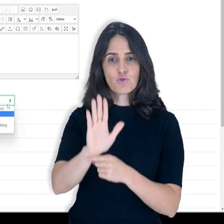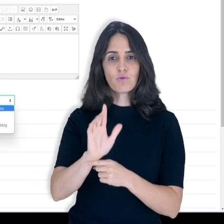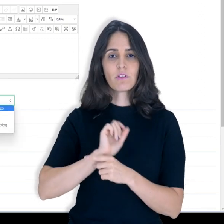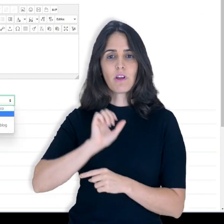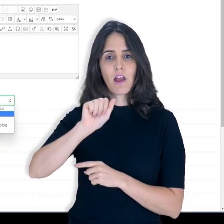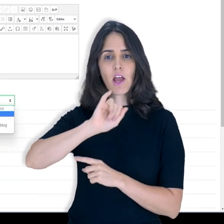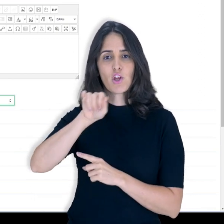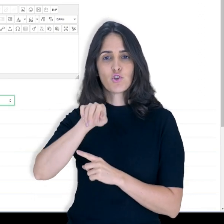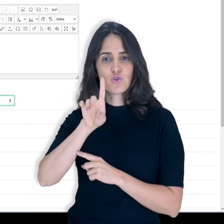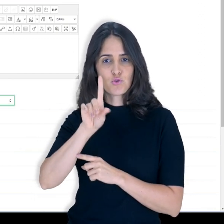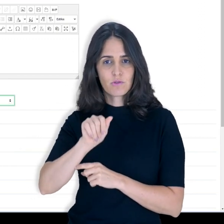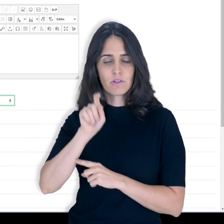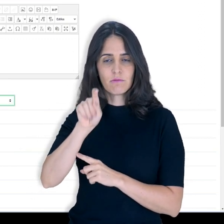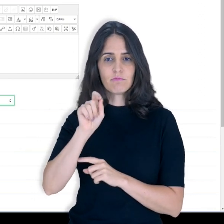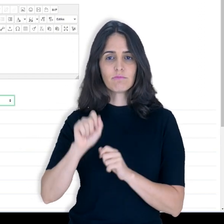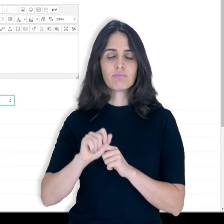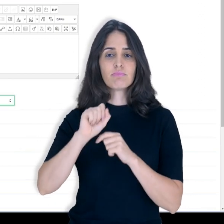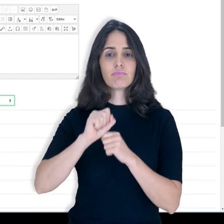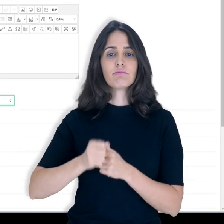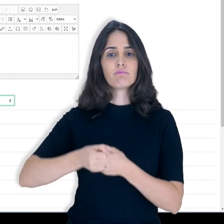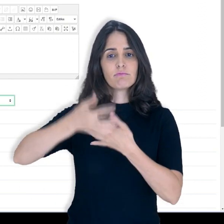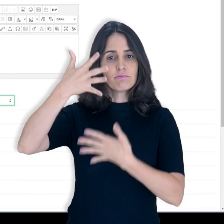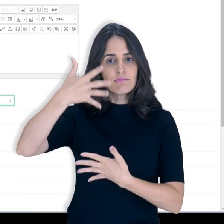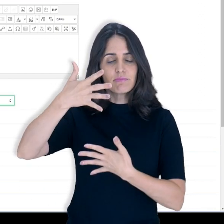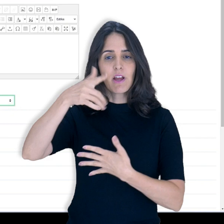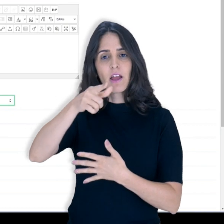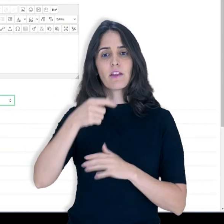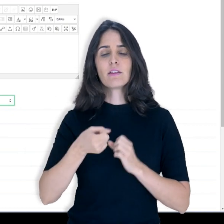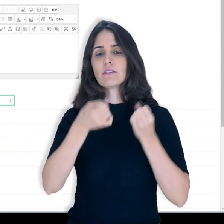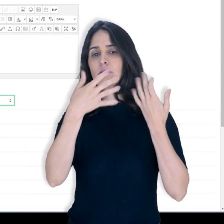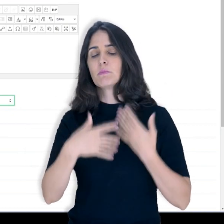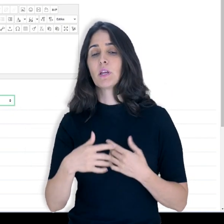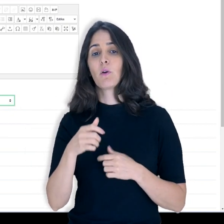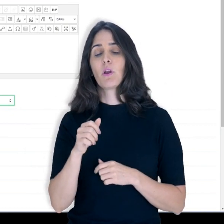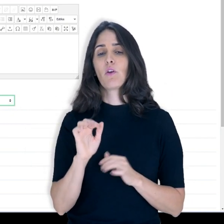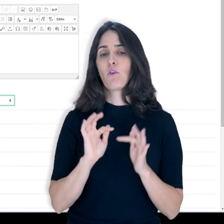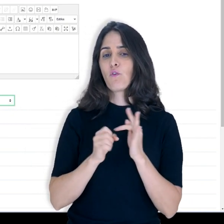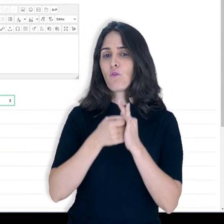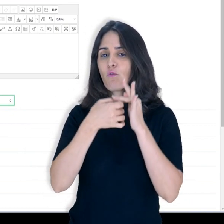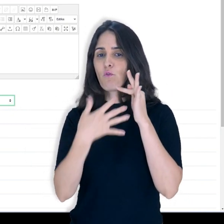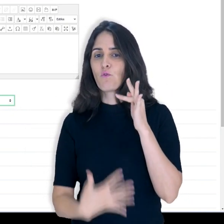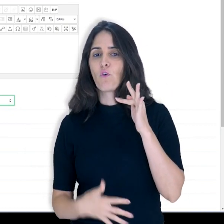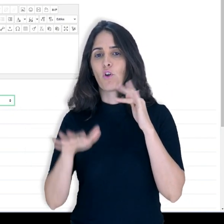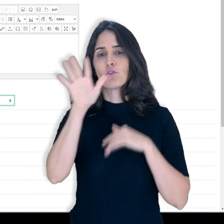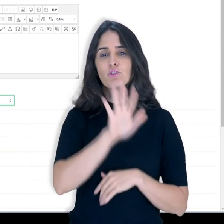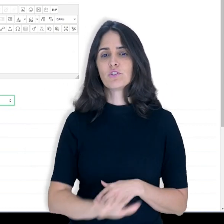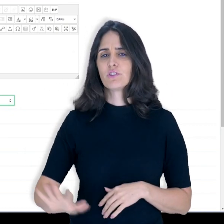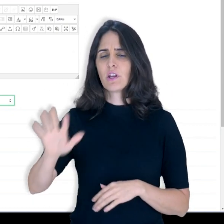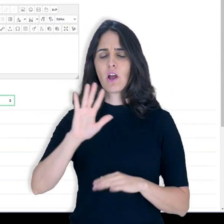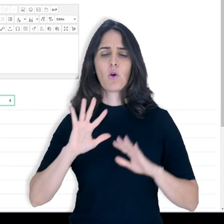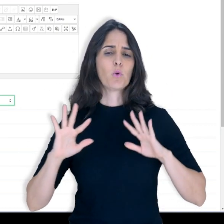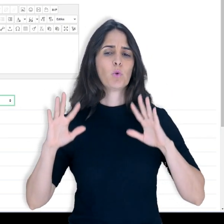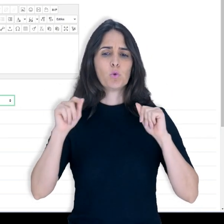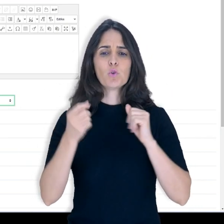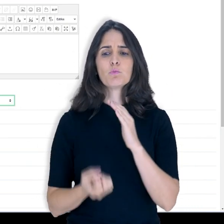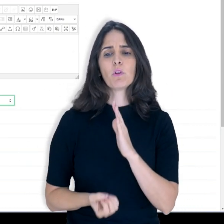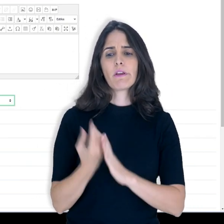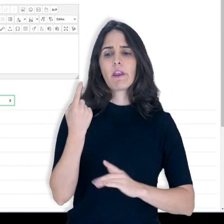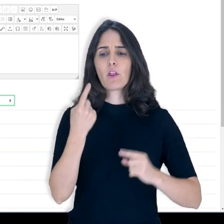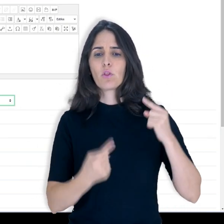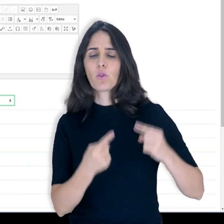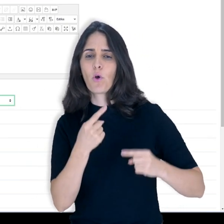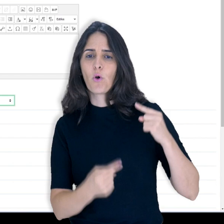você tem a opção de fórum geral que vem por padrão. Neste fórum geral, todos podem criar tópicos e